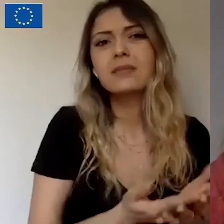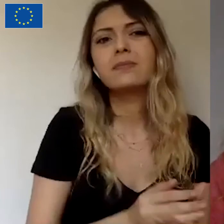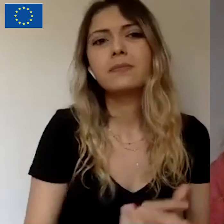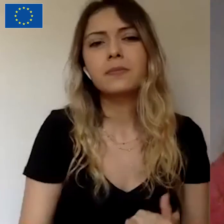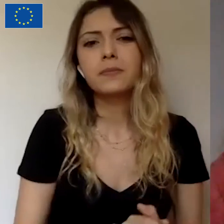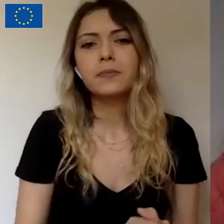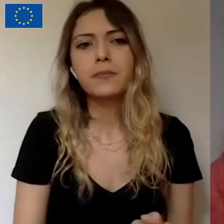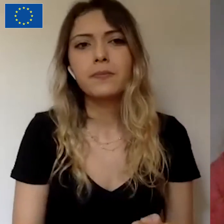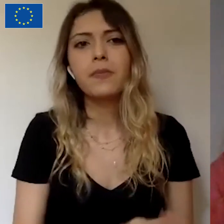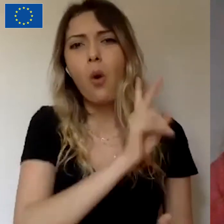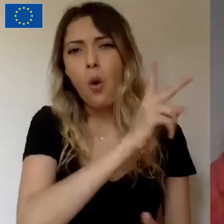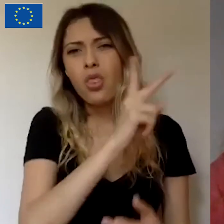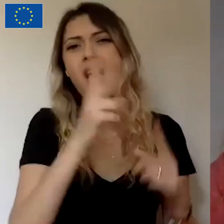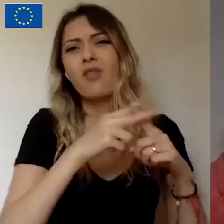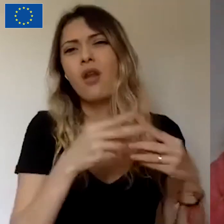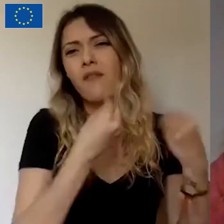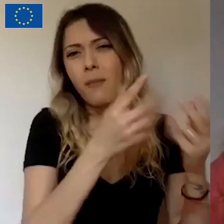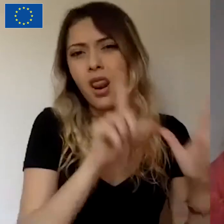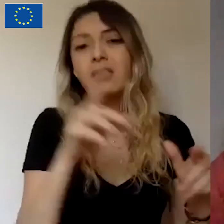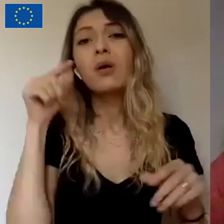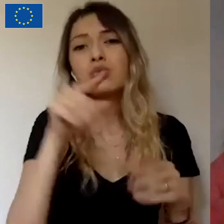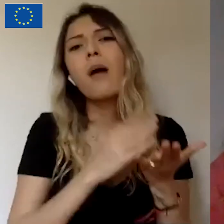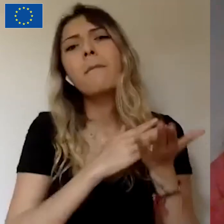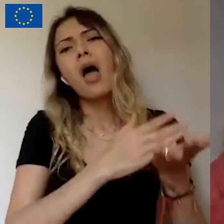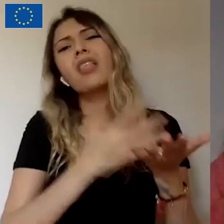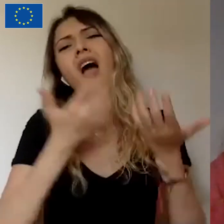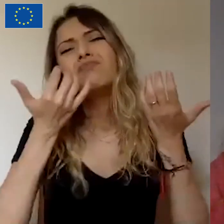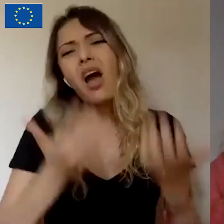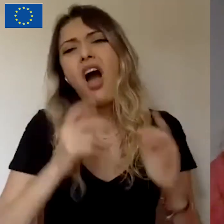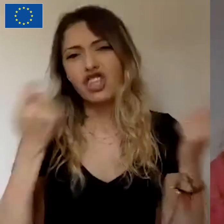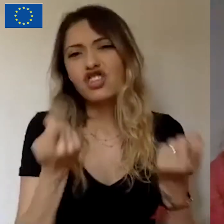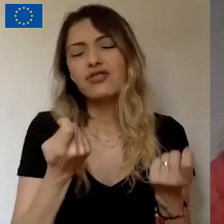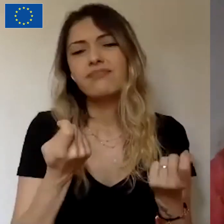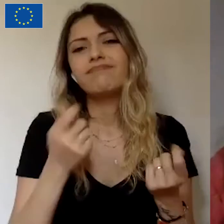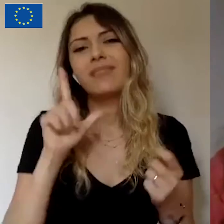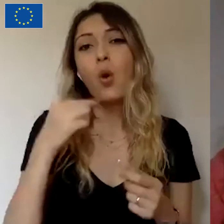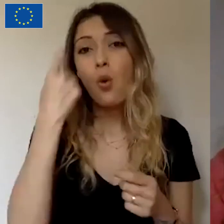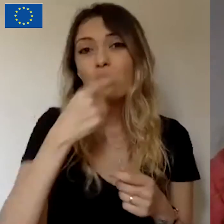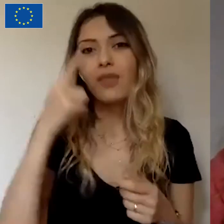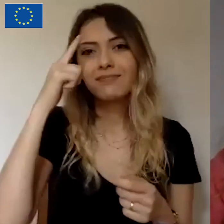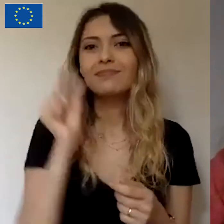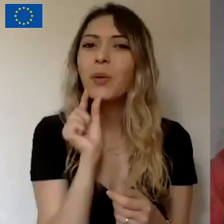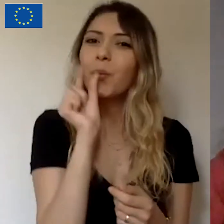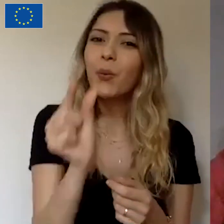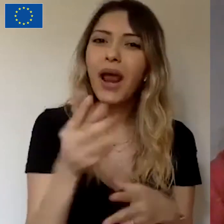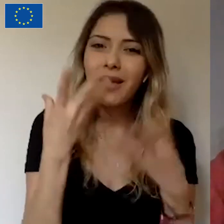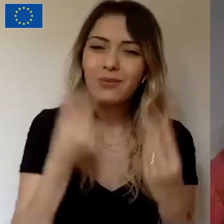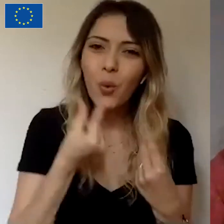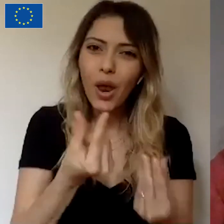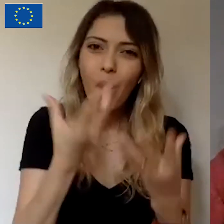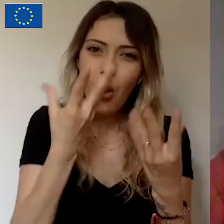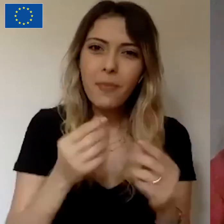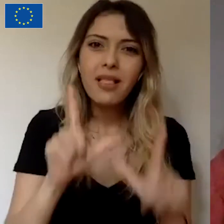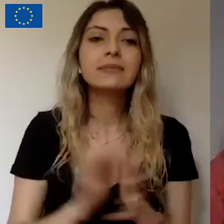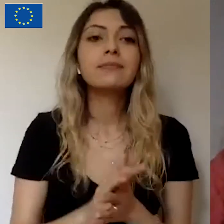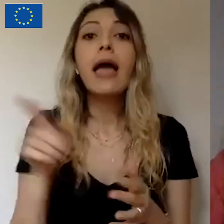Bu da bir vergi yükü de yaratıyor şirketler açısından. Onun için bunu da önceden uyarmak istedim. Eğer STK'sanız veya bir toplayabilirsiniz